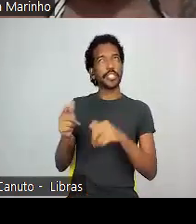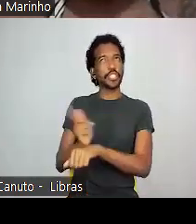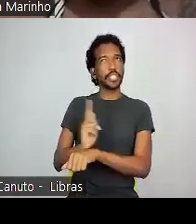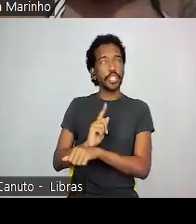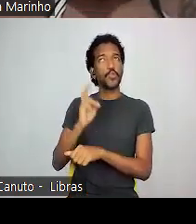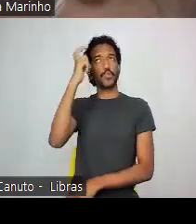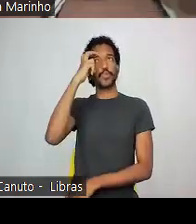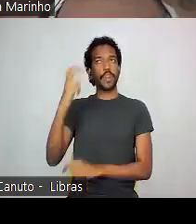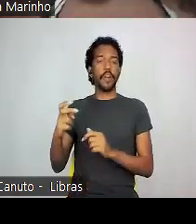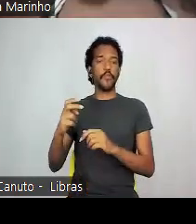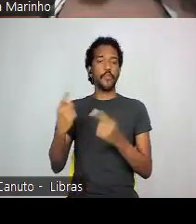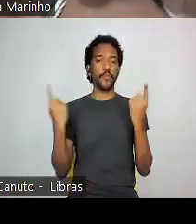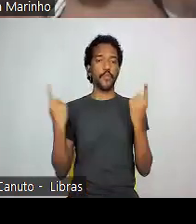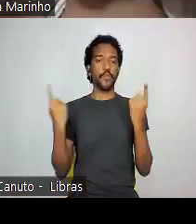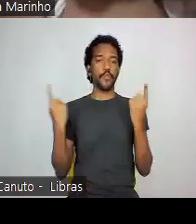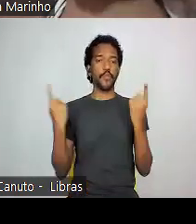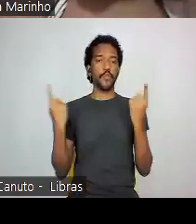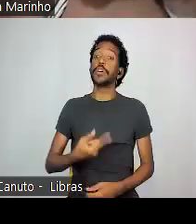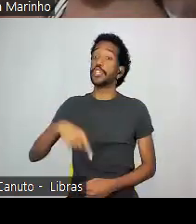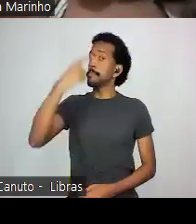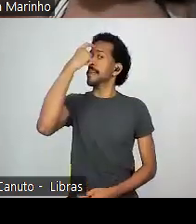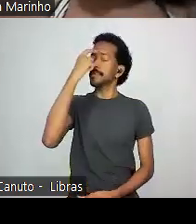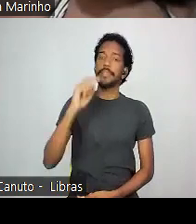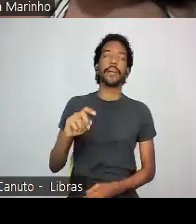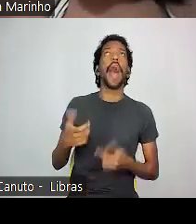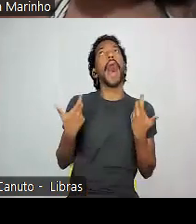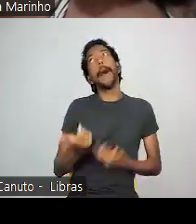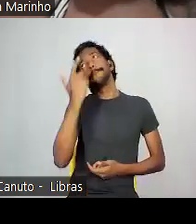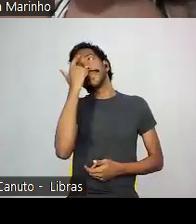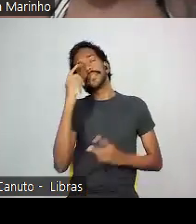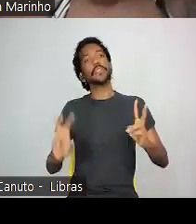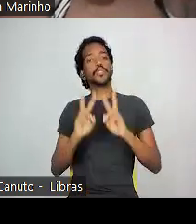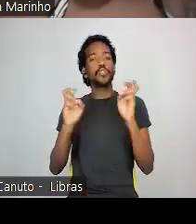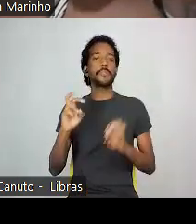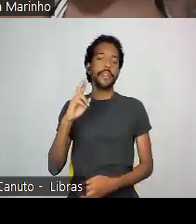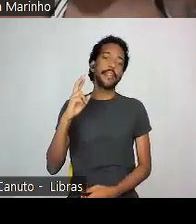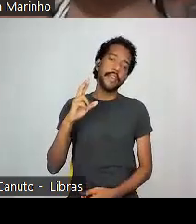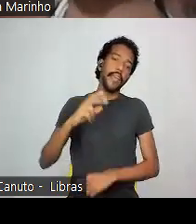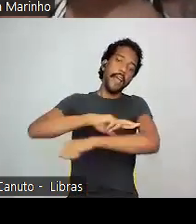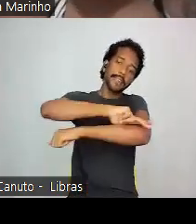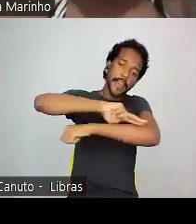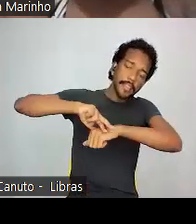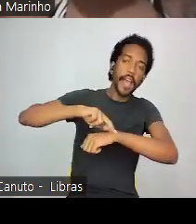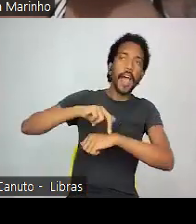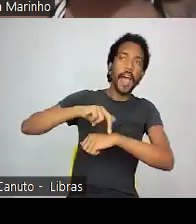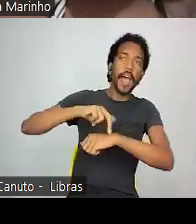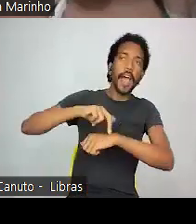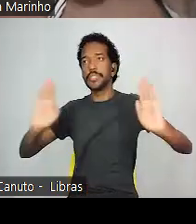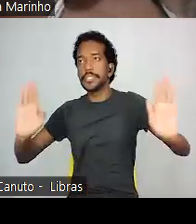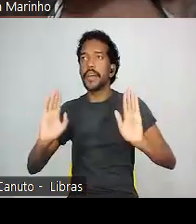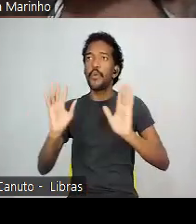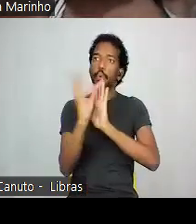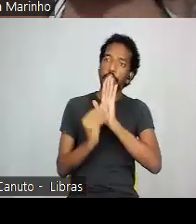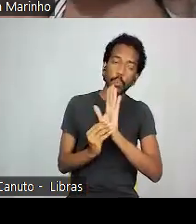trouxe a gestão cultural? Não adianta a gente pensar em racialidade pensando só em exposições, pensando só em conteúdo.